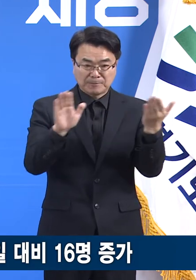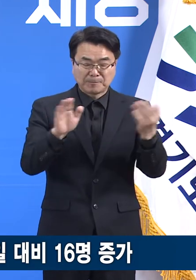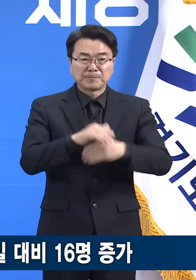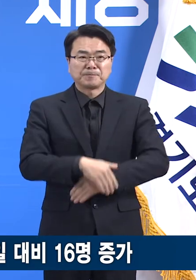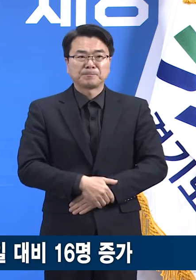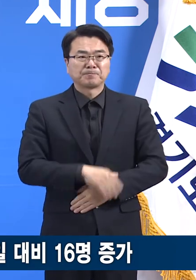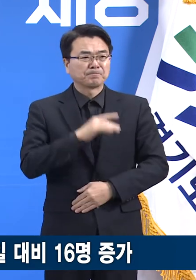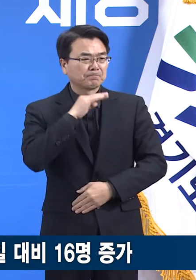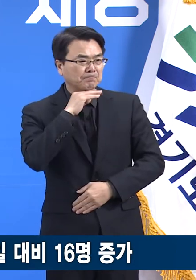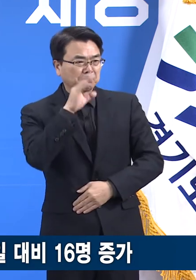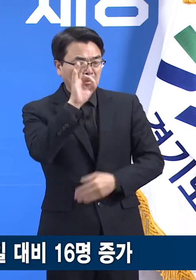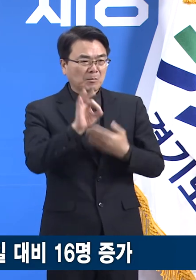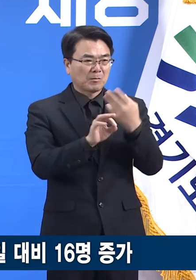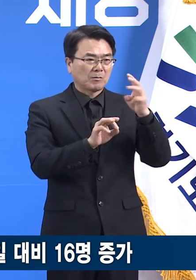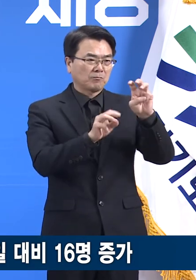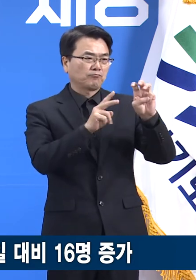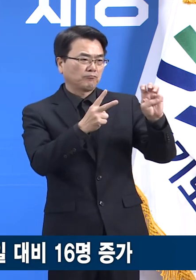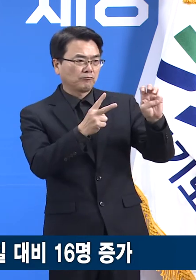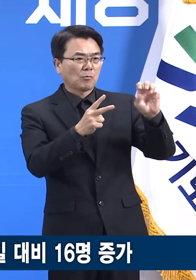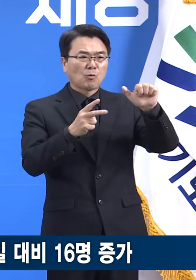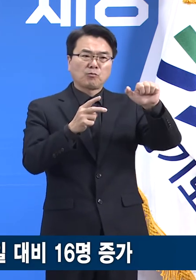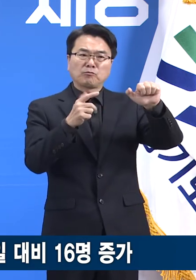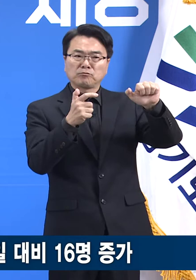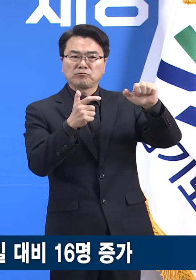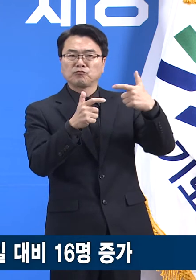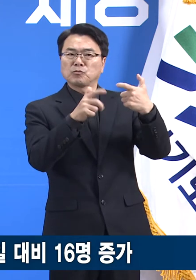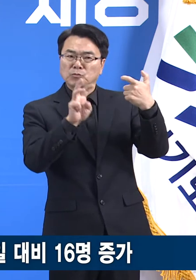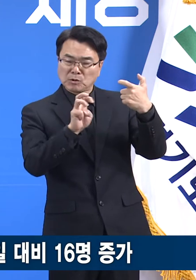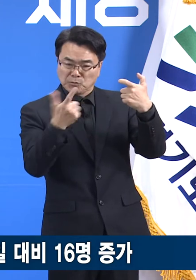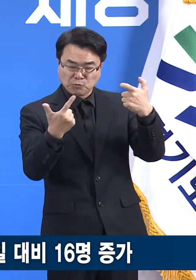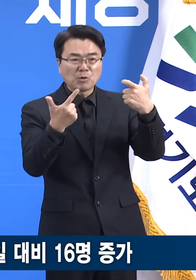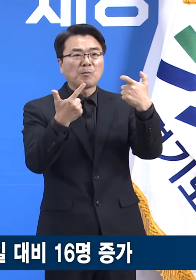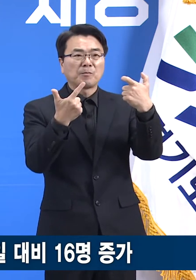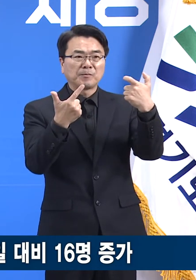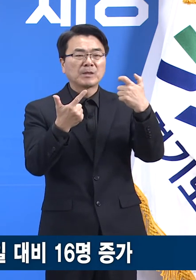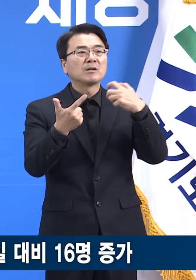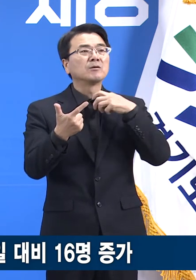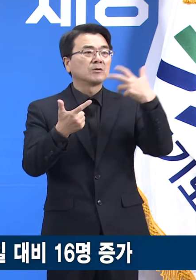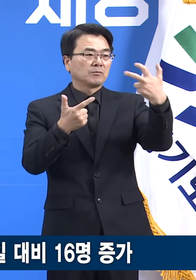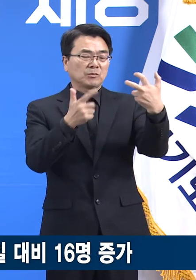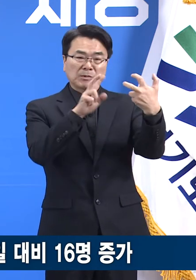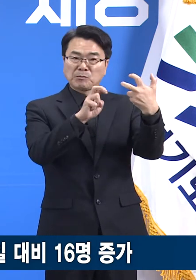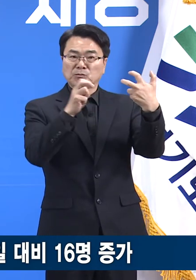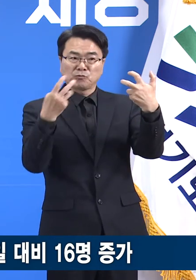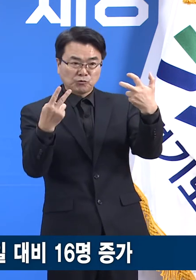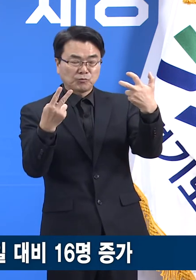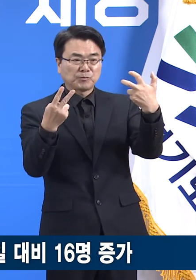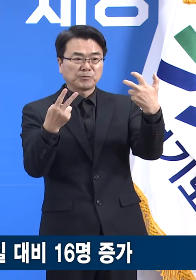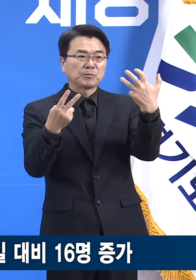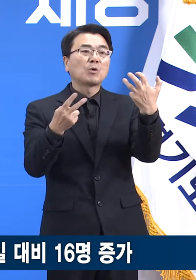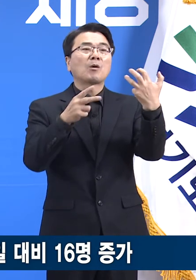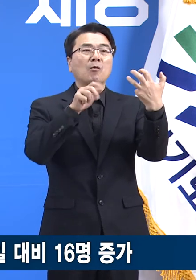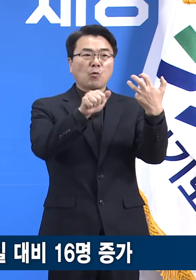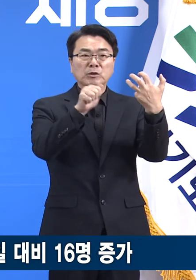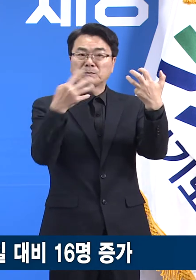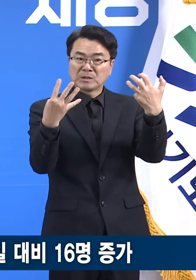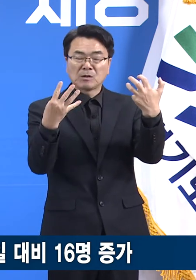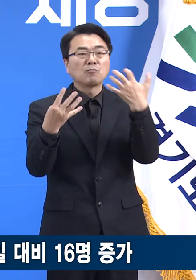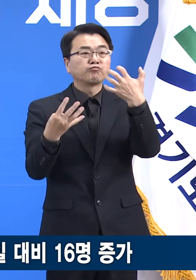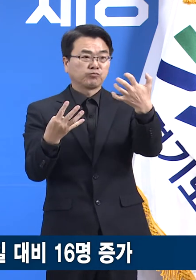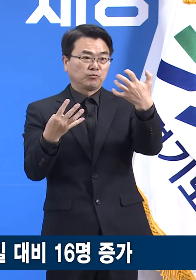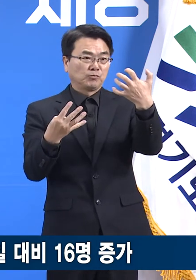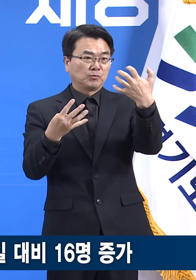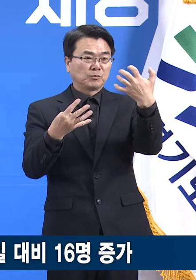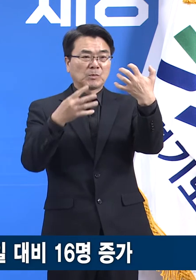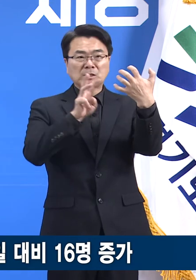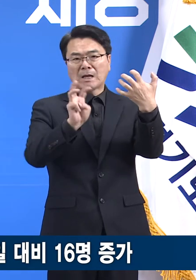연령별로는 30대 3명 50대 9명 60대 36명 70대 39명 80대 54명 90대